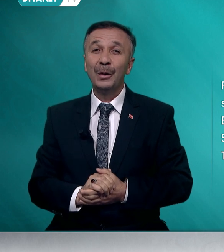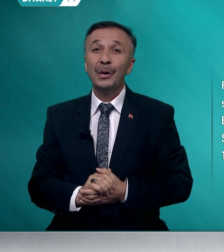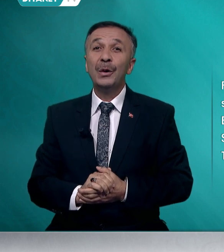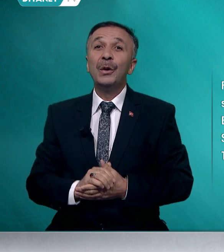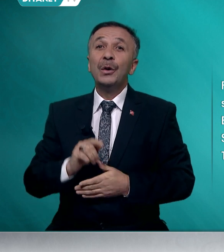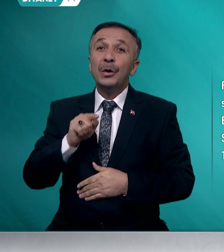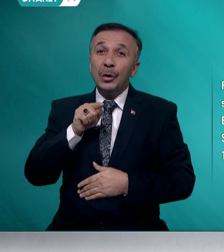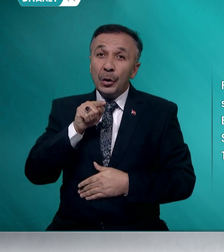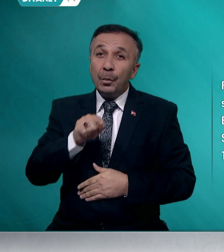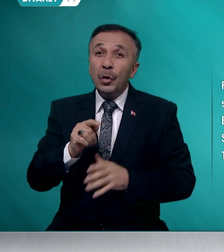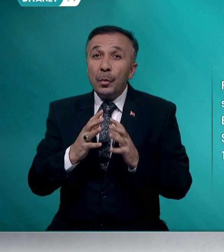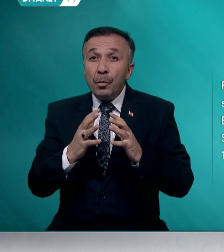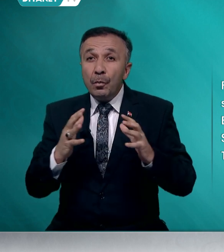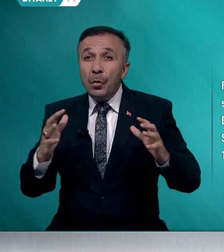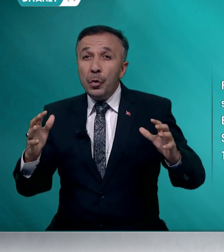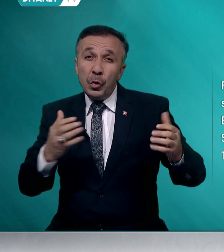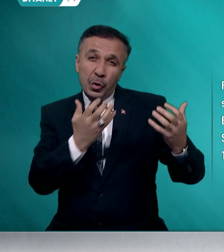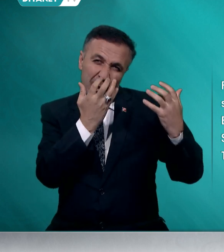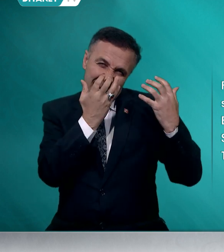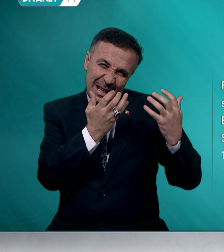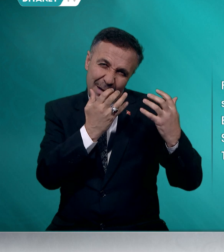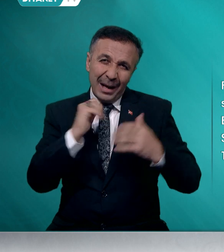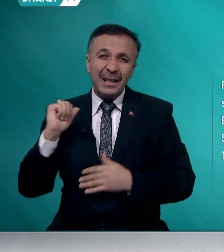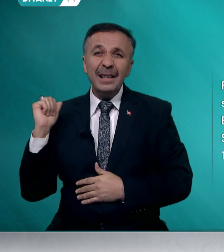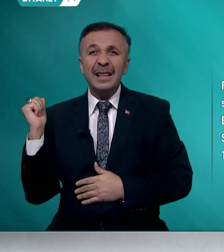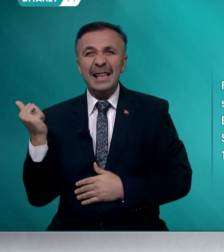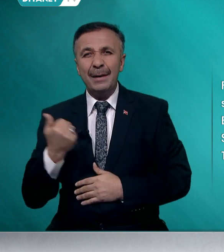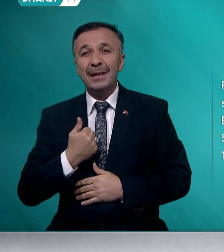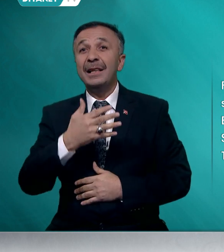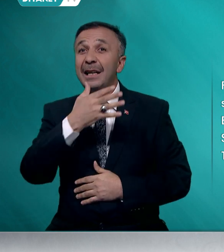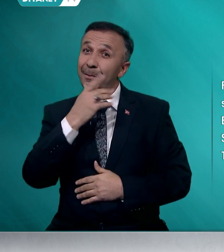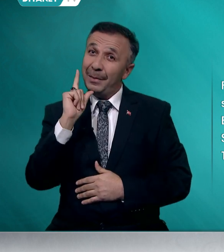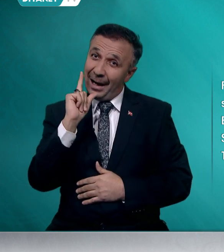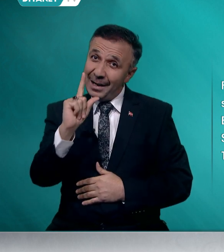Bu büyük nimetin kıymetini bilelim.